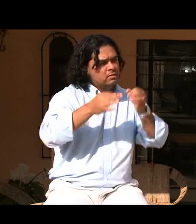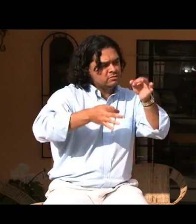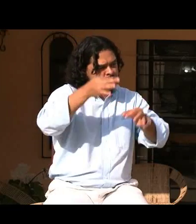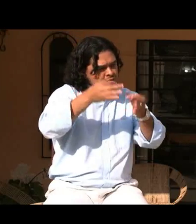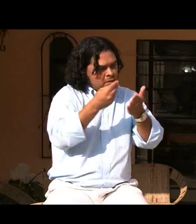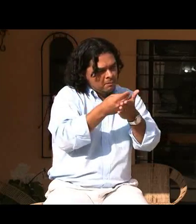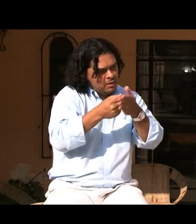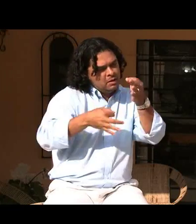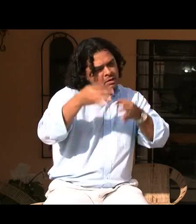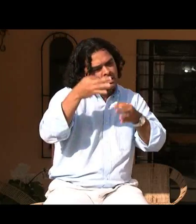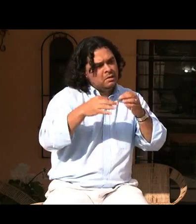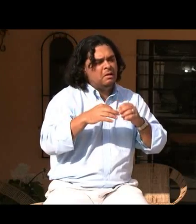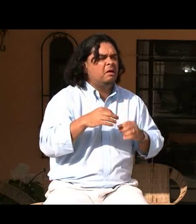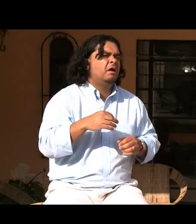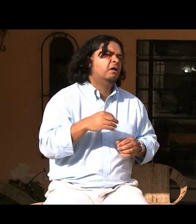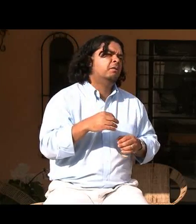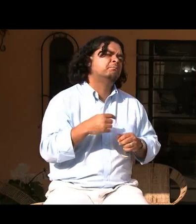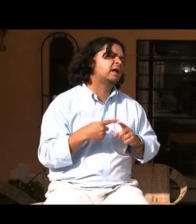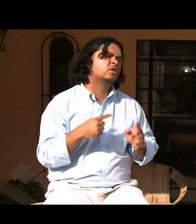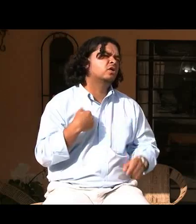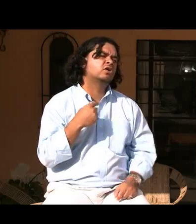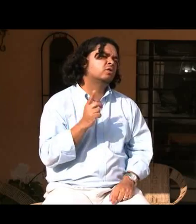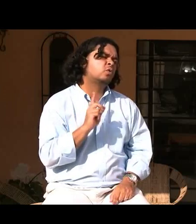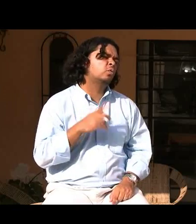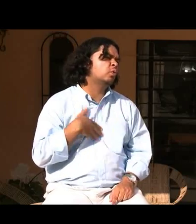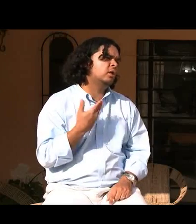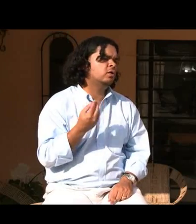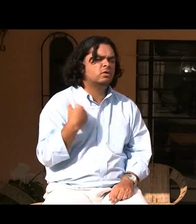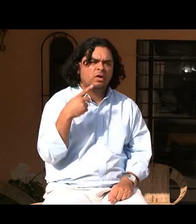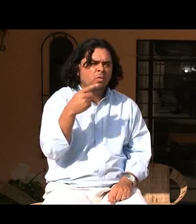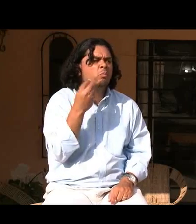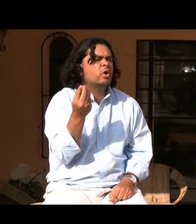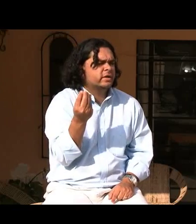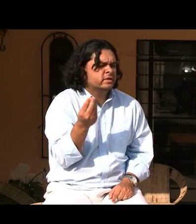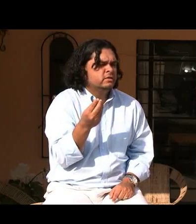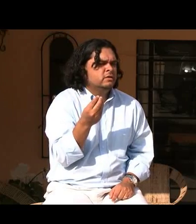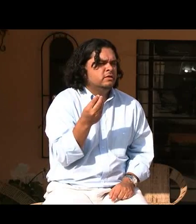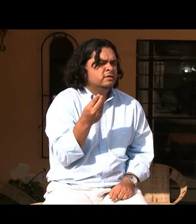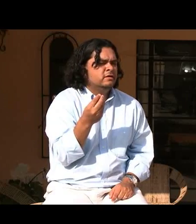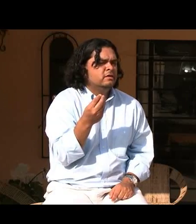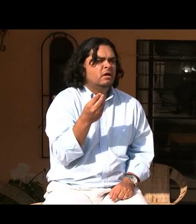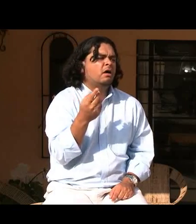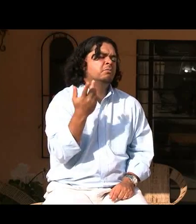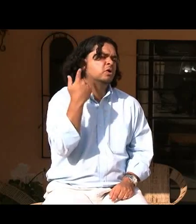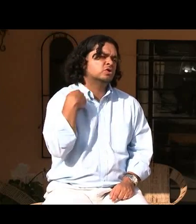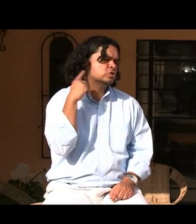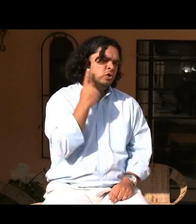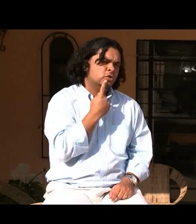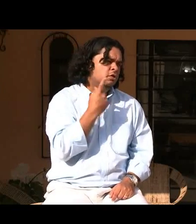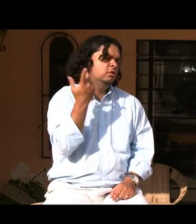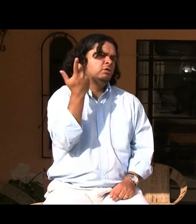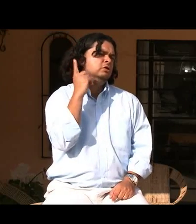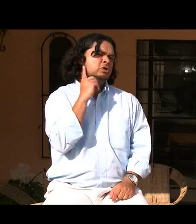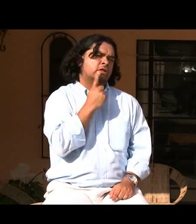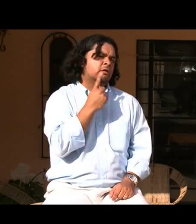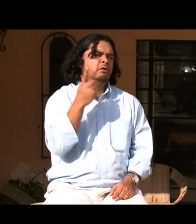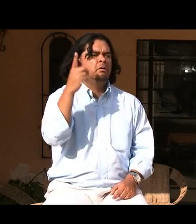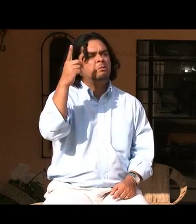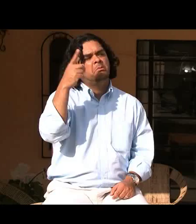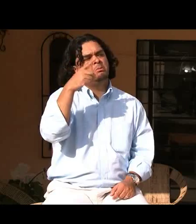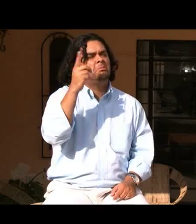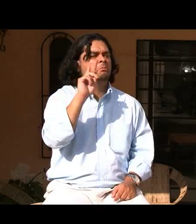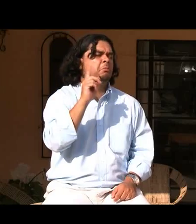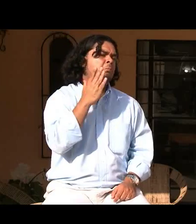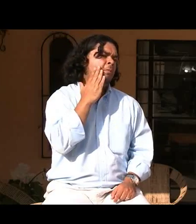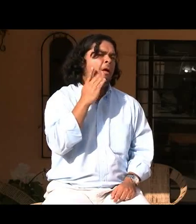que le gustaría trabajar en un banco tal vez detrás de una ventanilla dentro del banco pero me dijo que ella creía que no podía y yo le dije ¿cómo que no